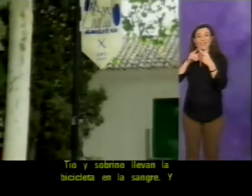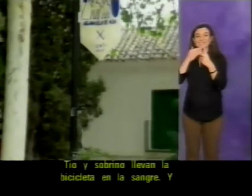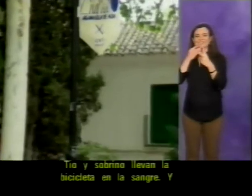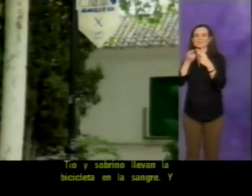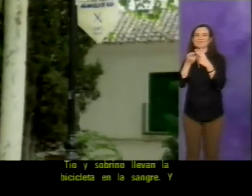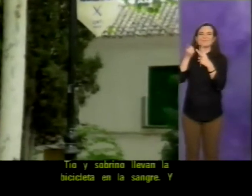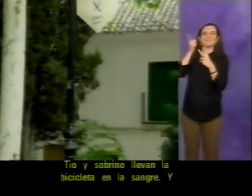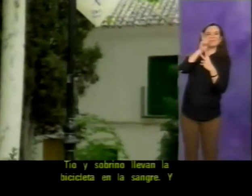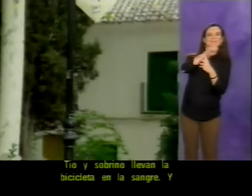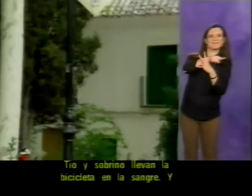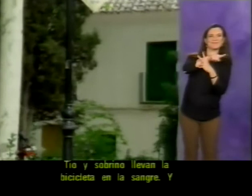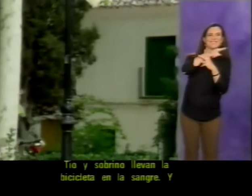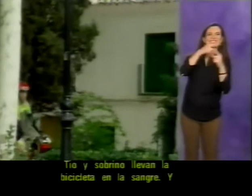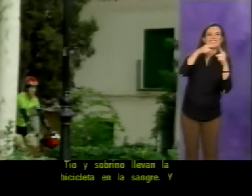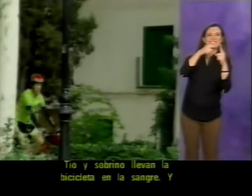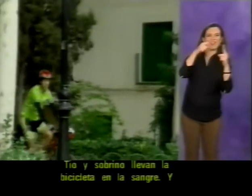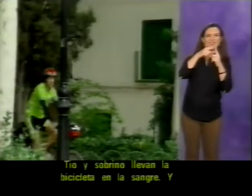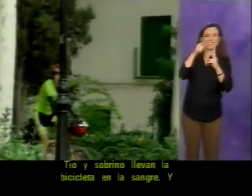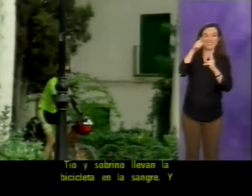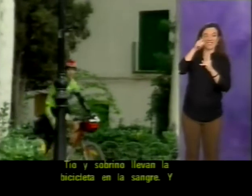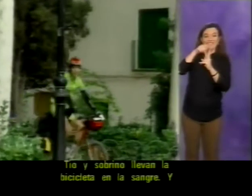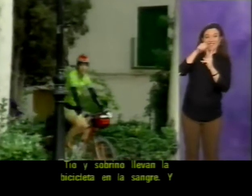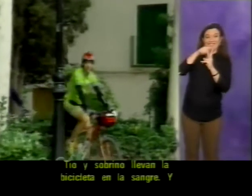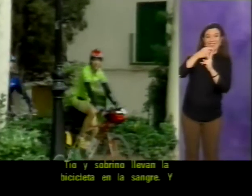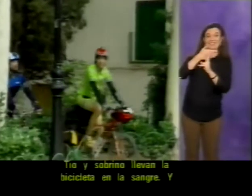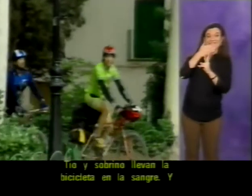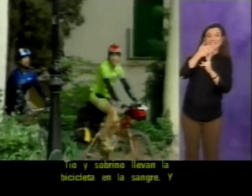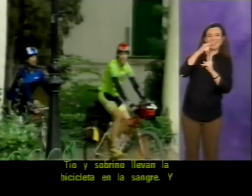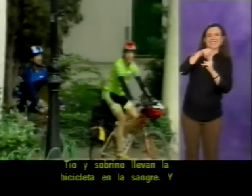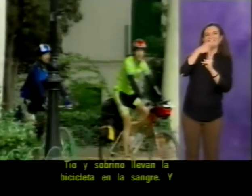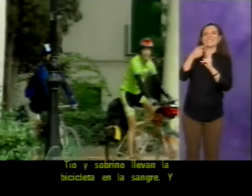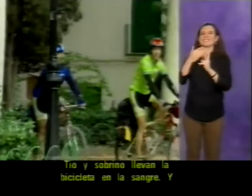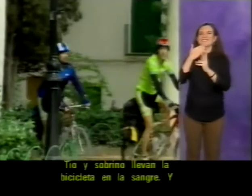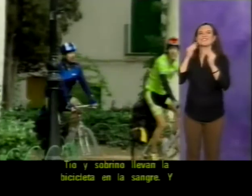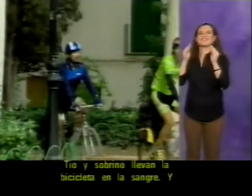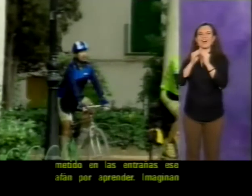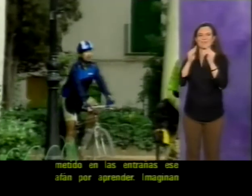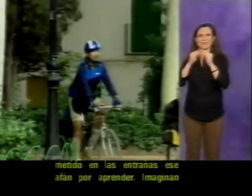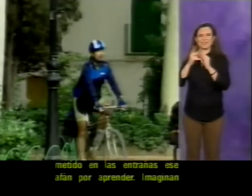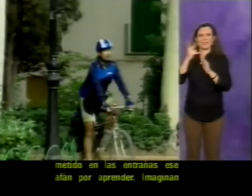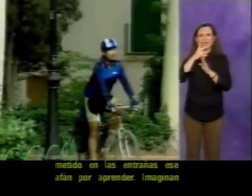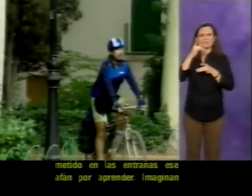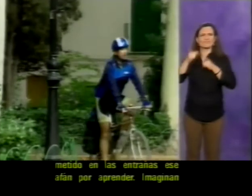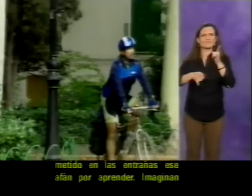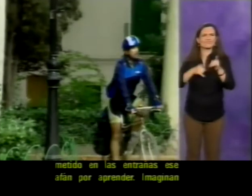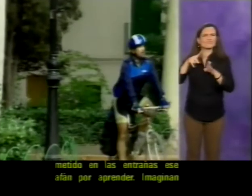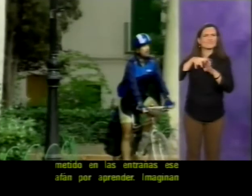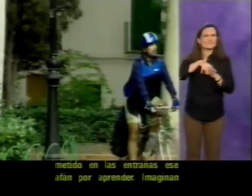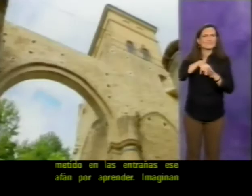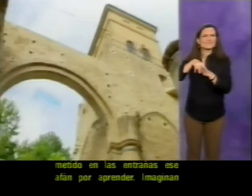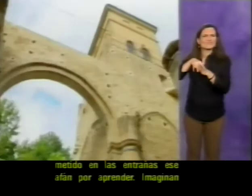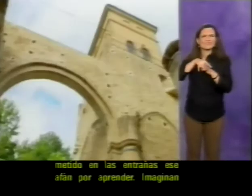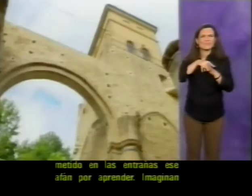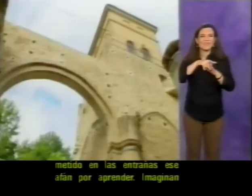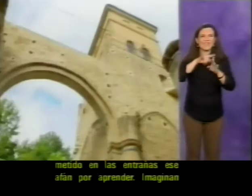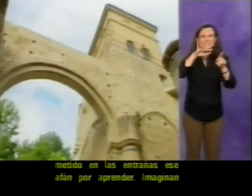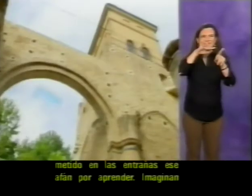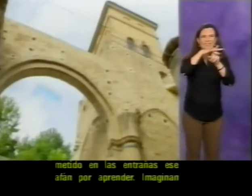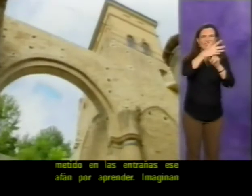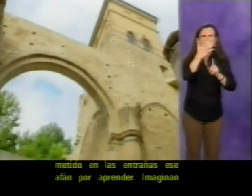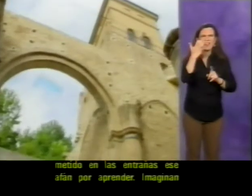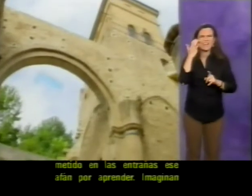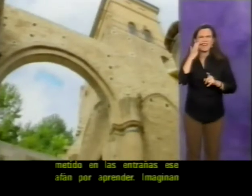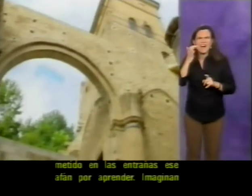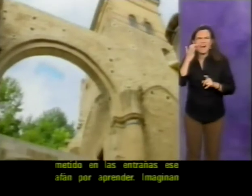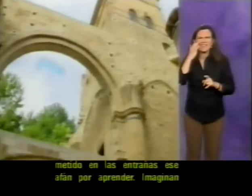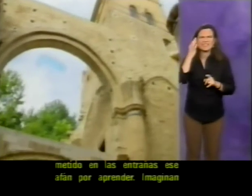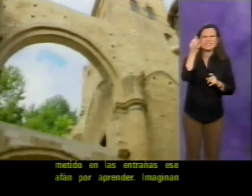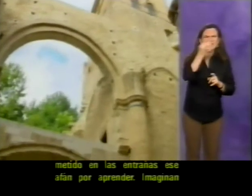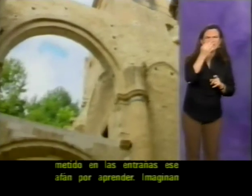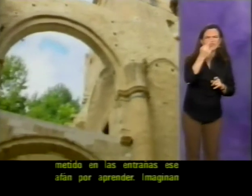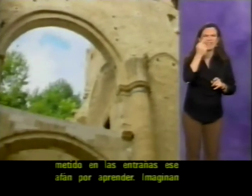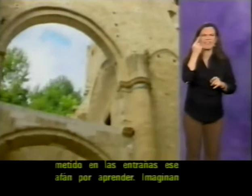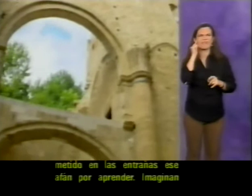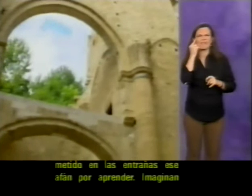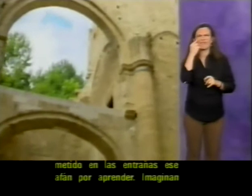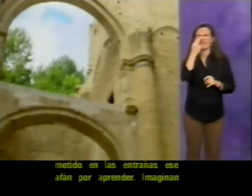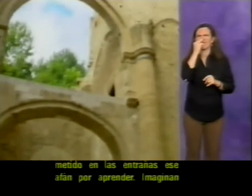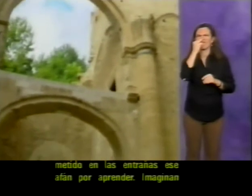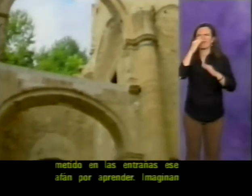Tío y sobrino llevan la bicicleta en la sangre y metido en las entrañas ese afán por aprender. Imaginan a don